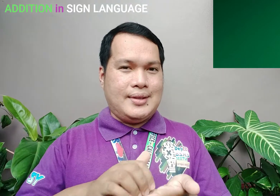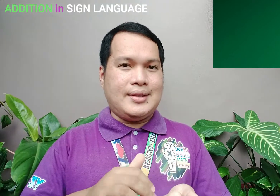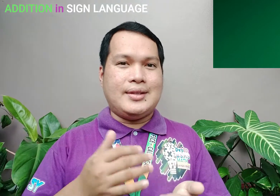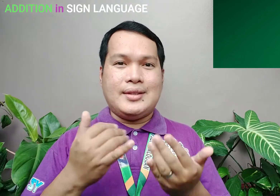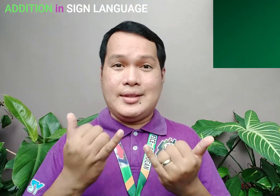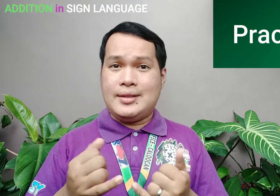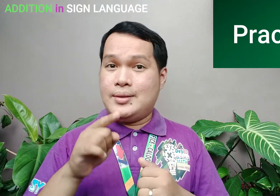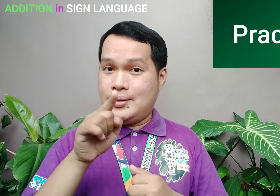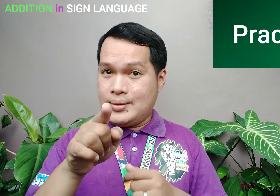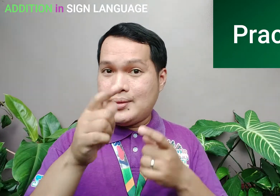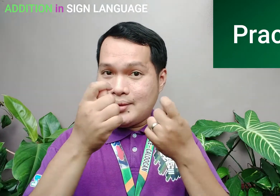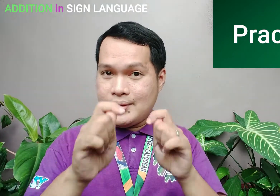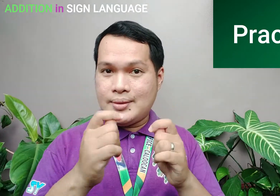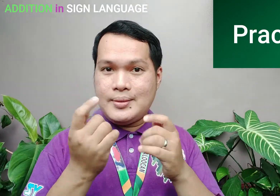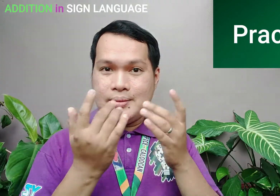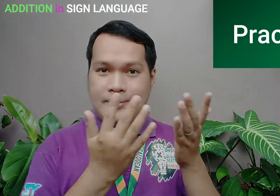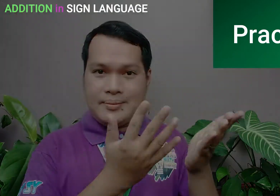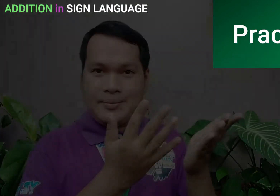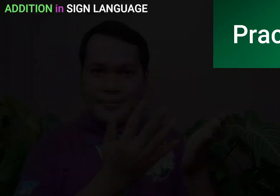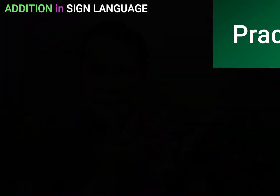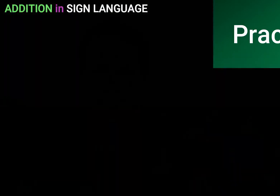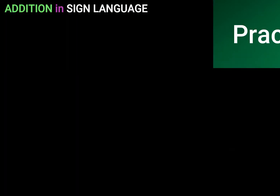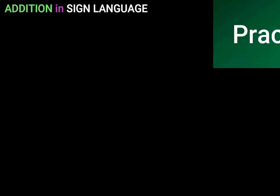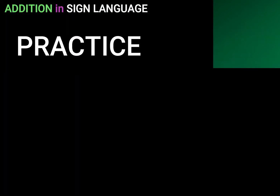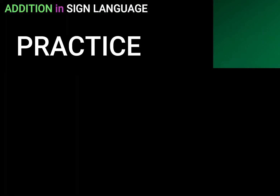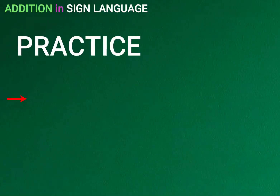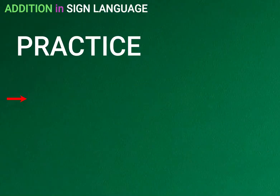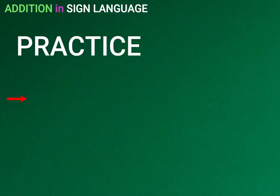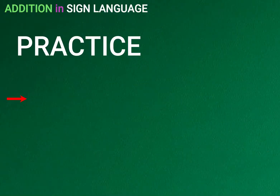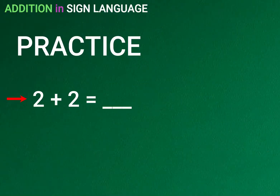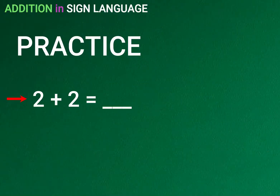Subukan natin magsanay Sa pamagitan ng practice na ito